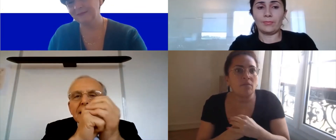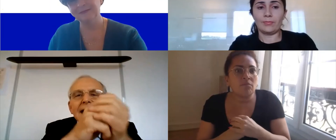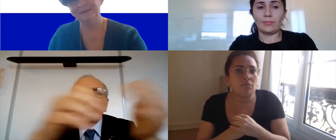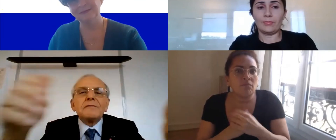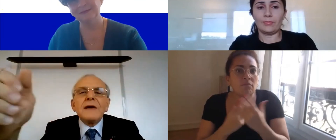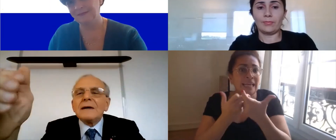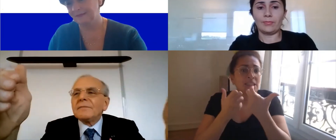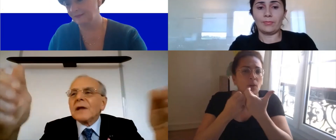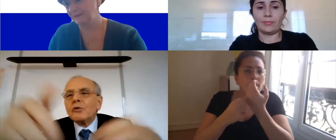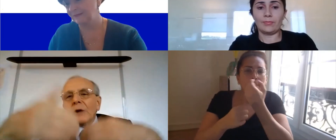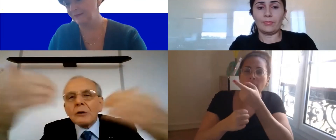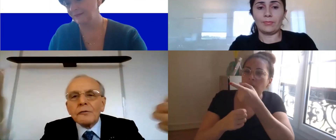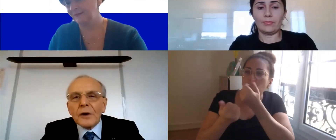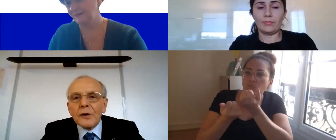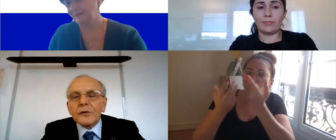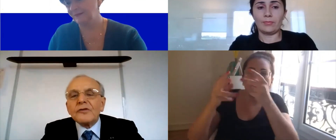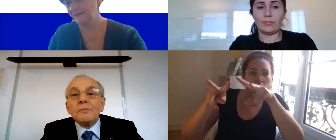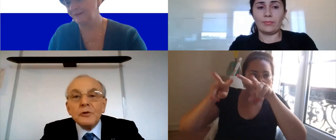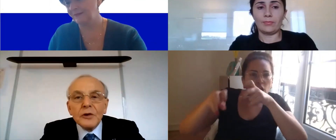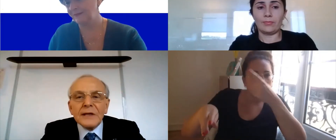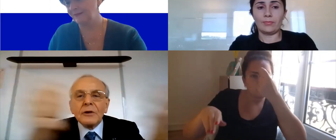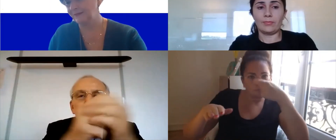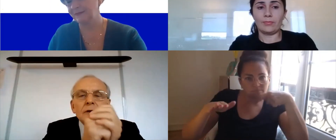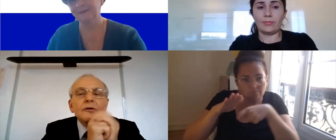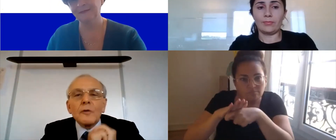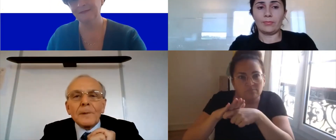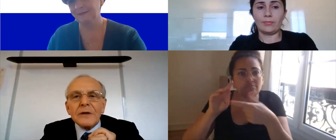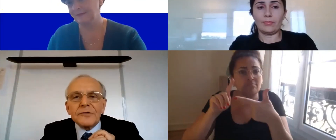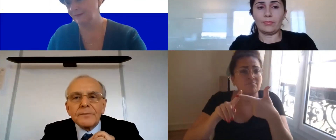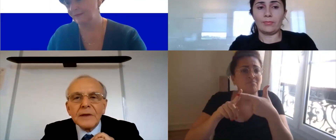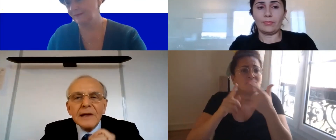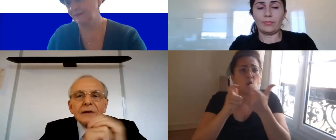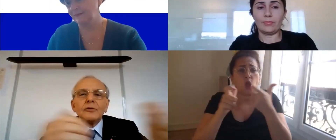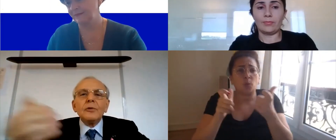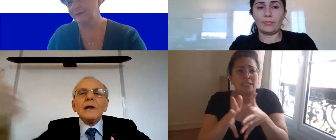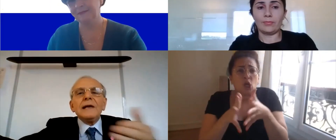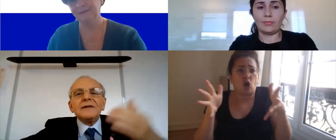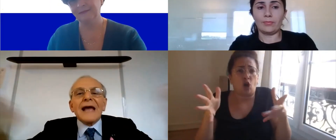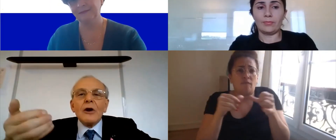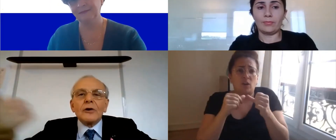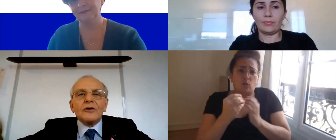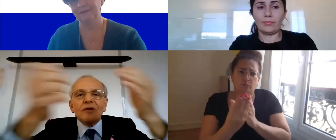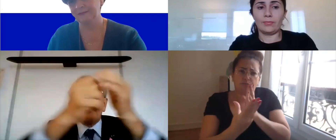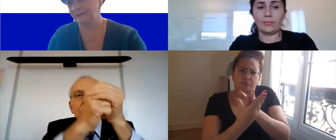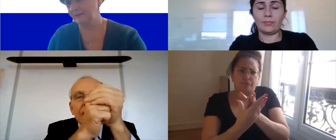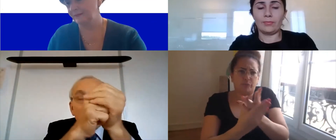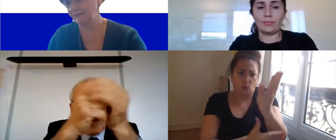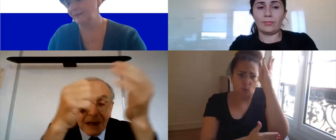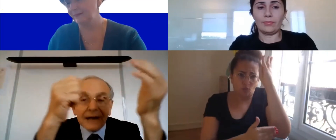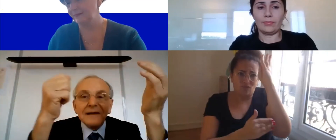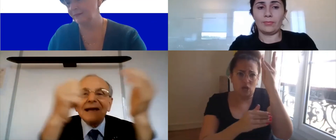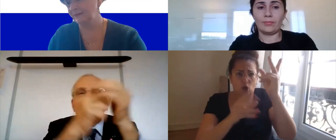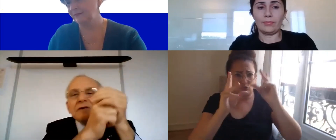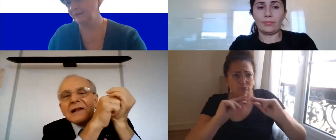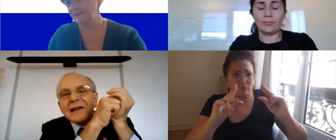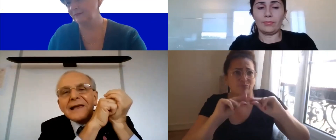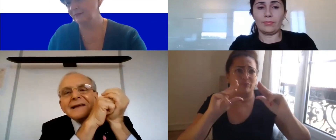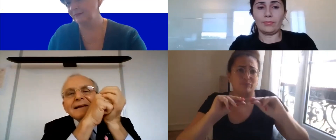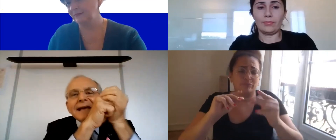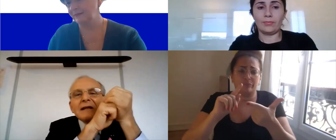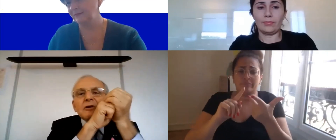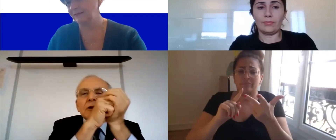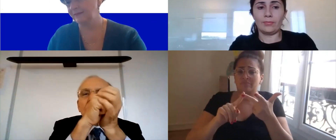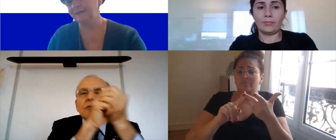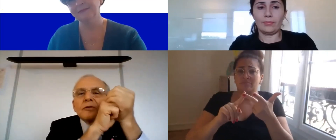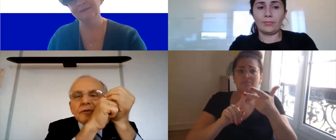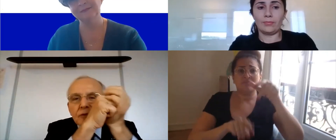à travers toutes les conférences que j'ai pu donner dans les grandes entreprises tous les dialogues que j'ai pu avoir avec les